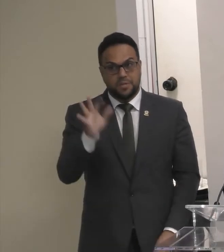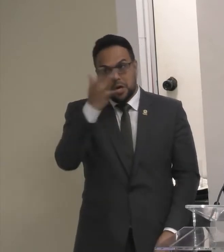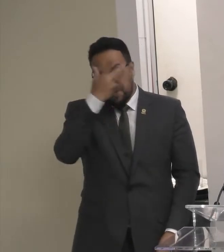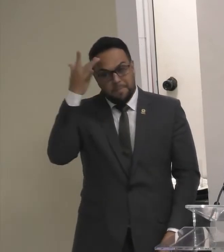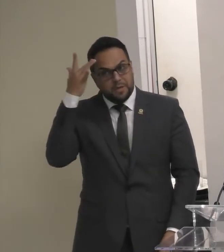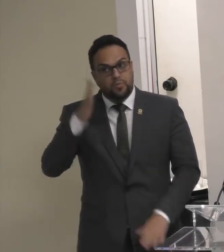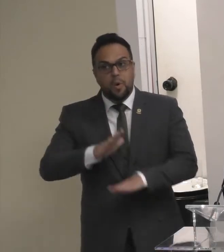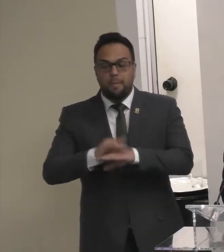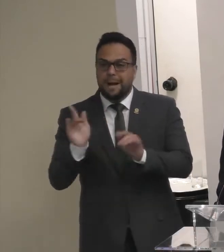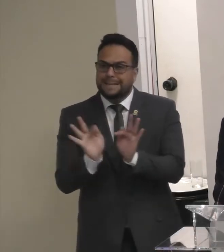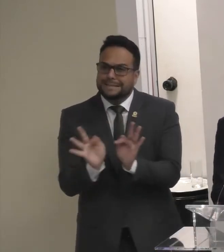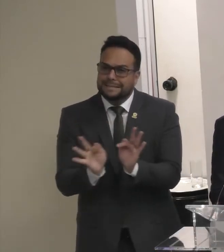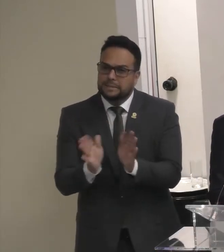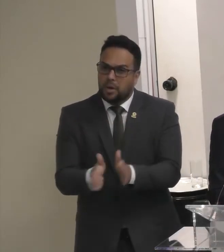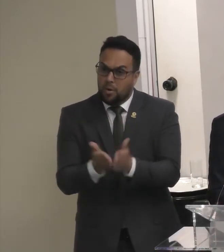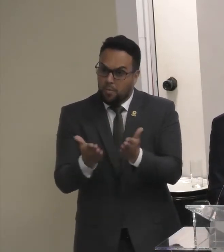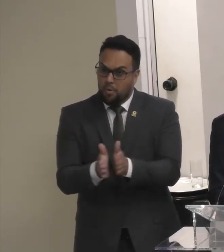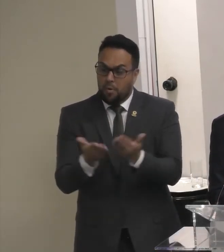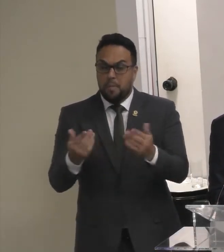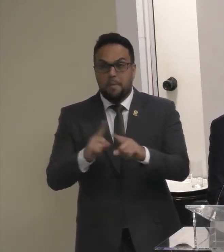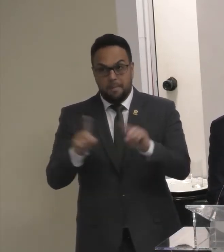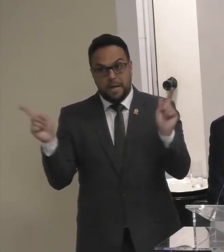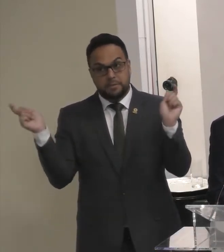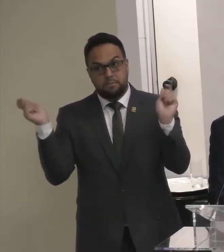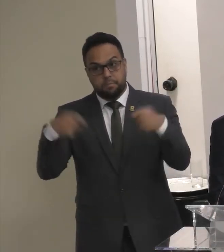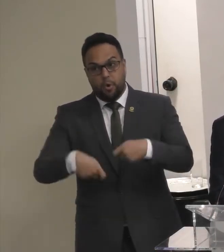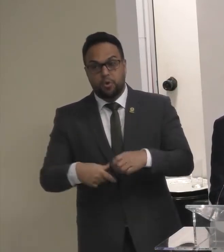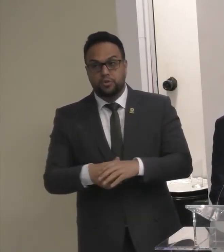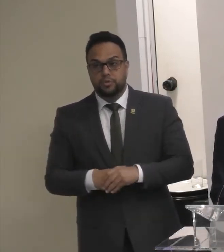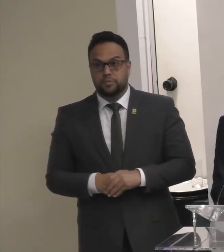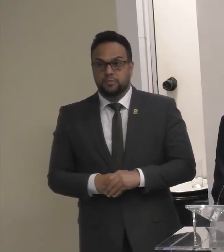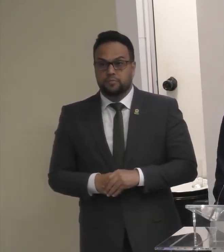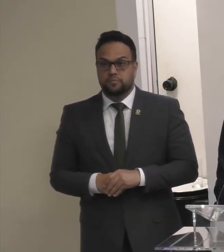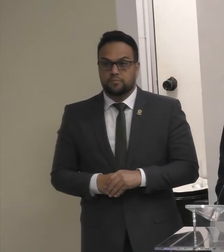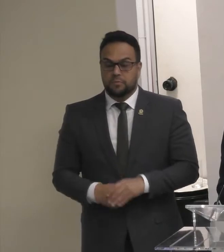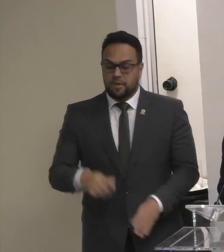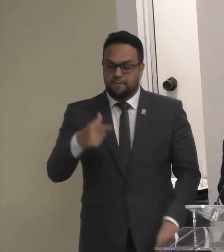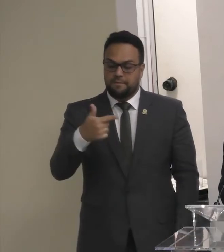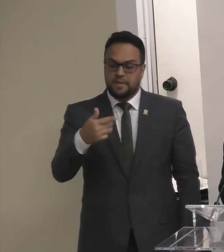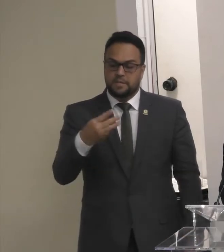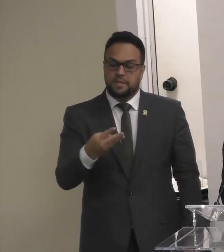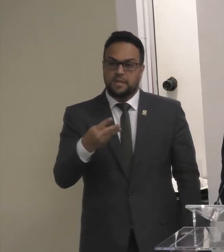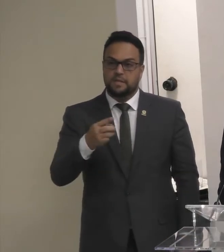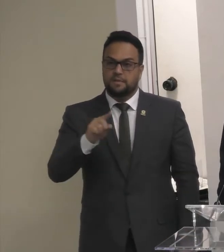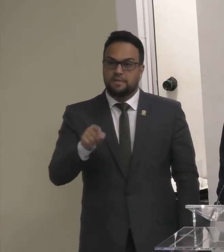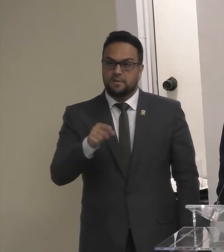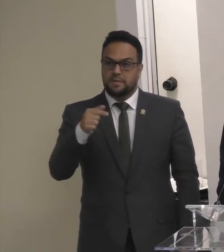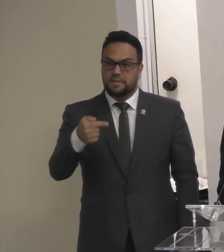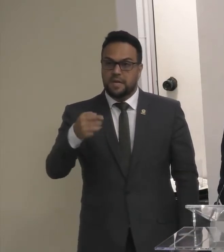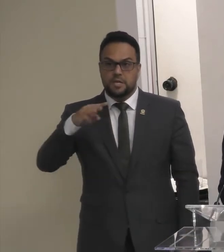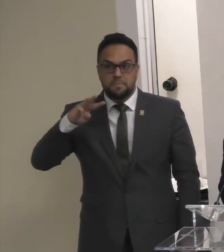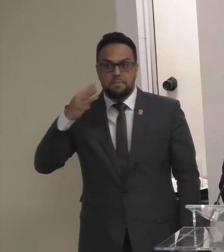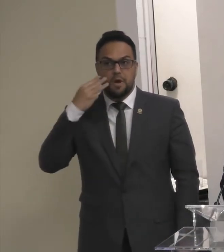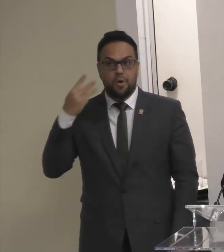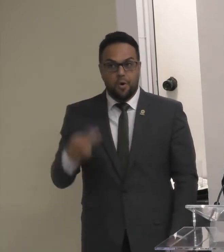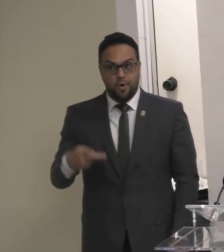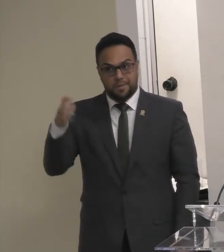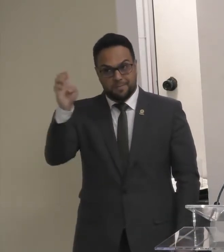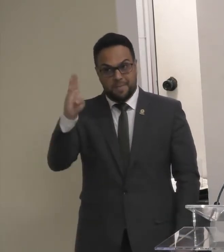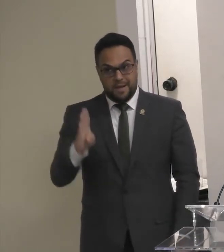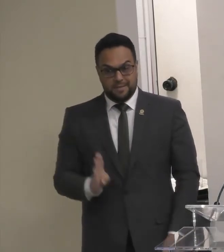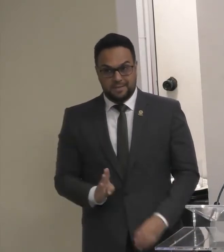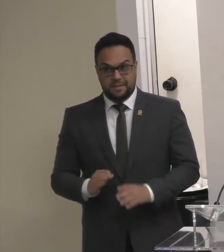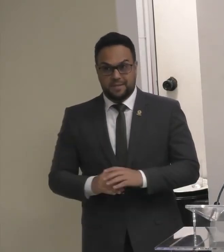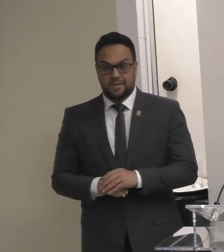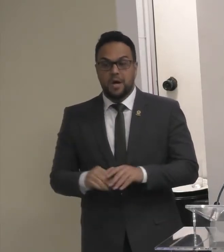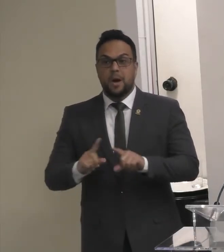baixa renda Mas ela poderia Alcançar 23,7 milhões De brasileiros No entanto